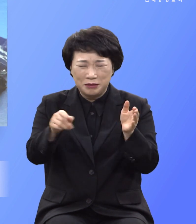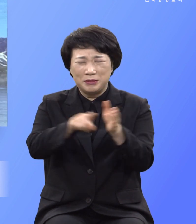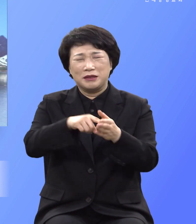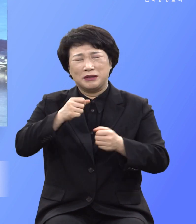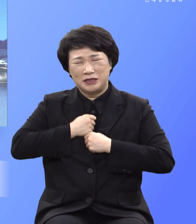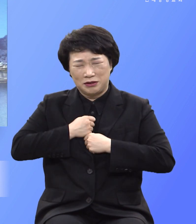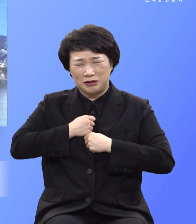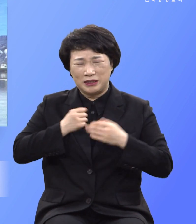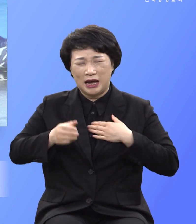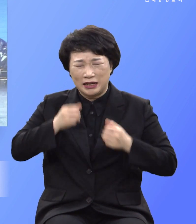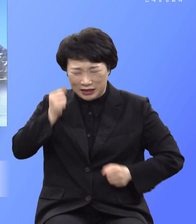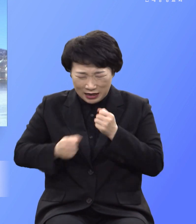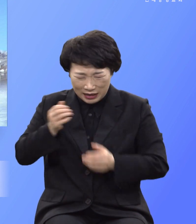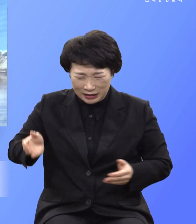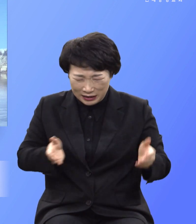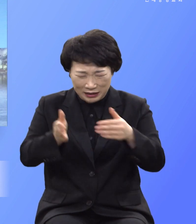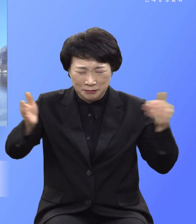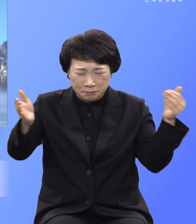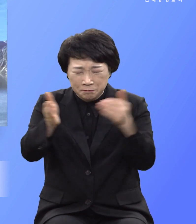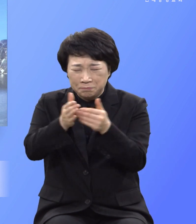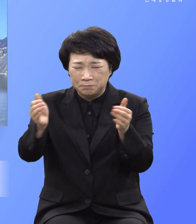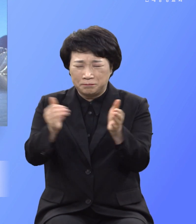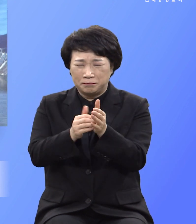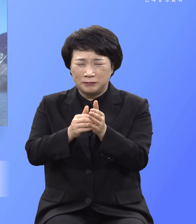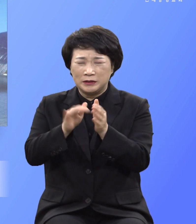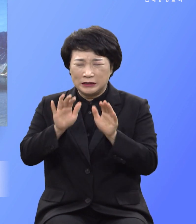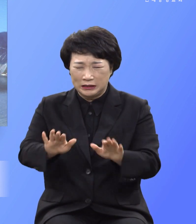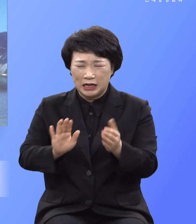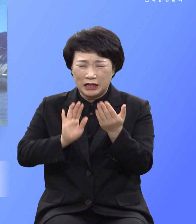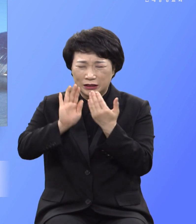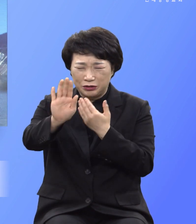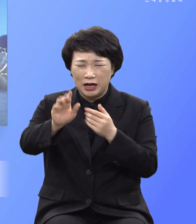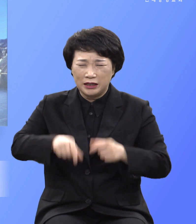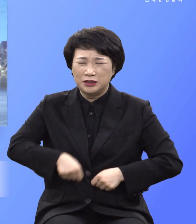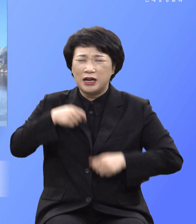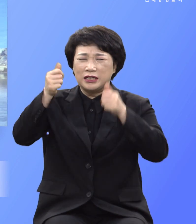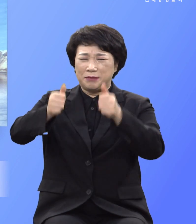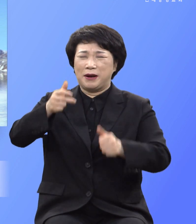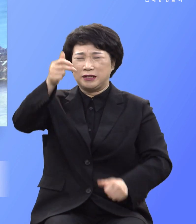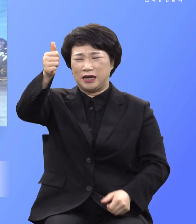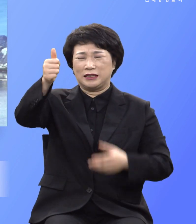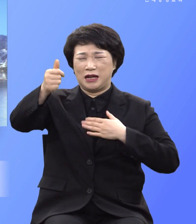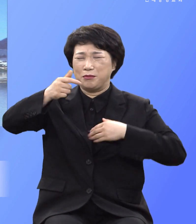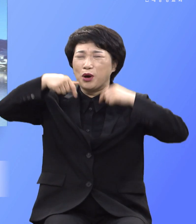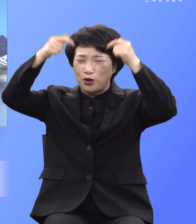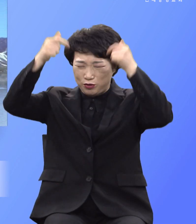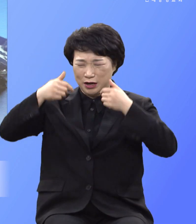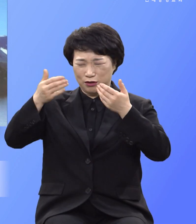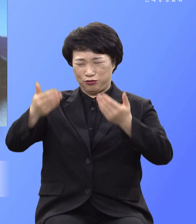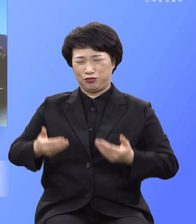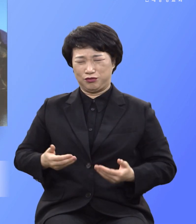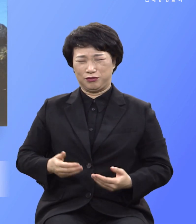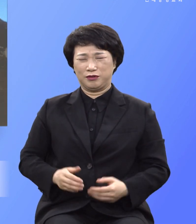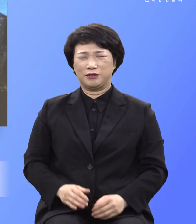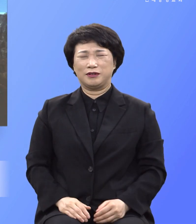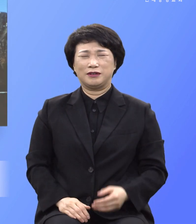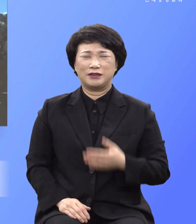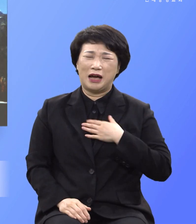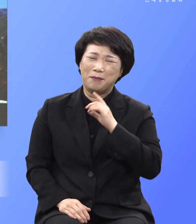달려갈 길을 맞췄으니 의의의 재판장께서 나에게 멸류관을 줄 것이다 내게만